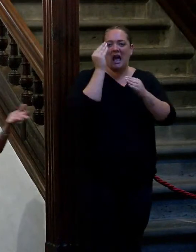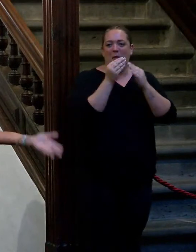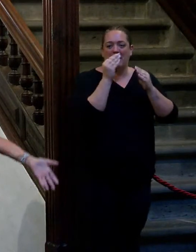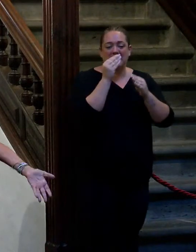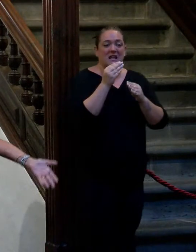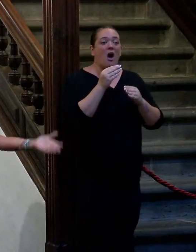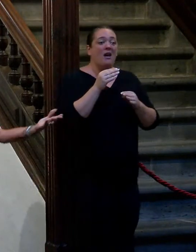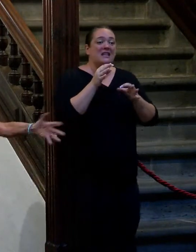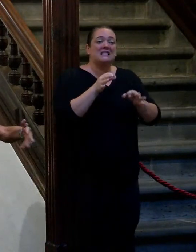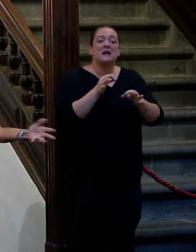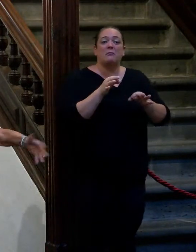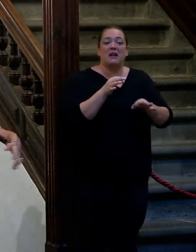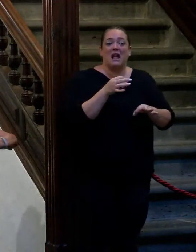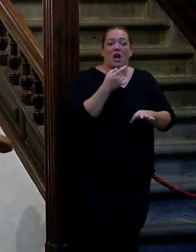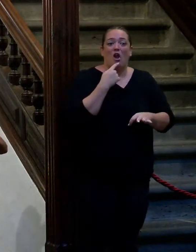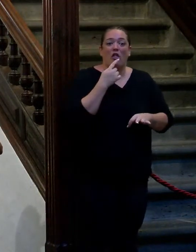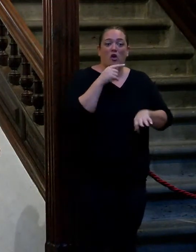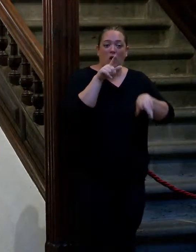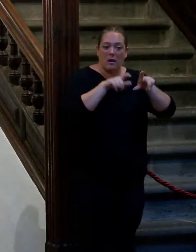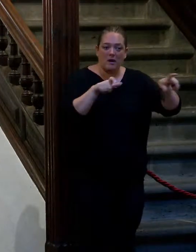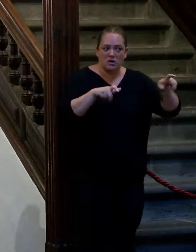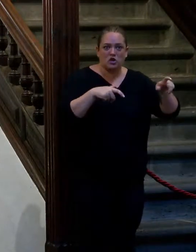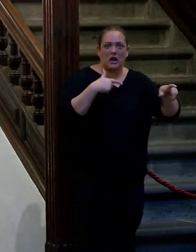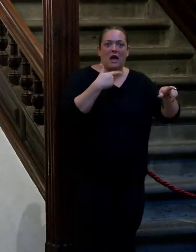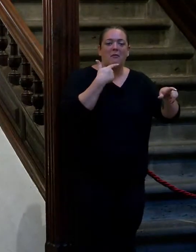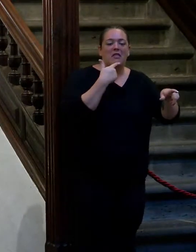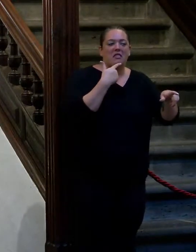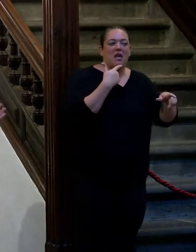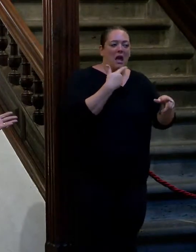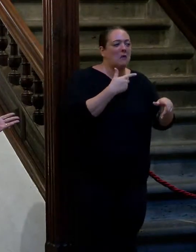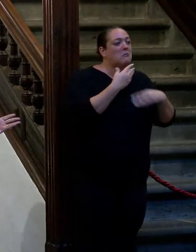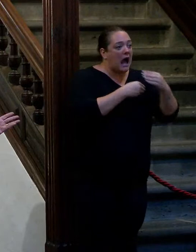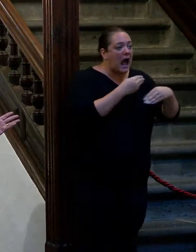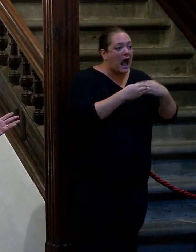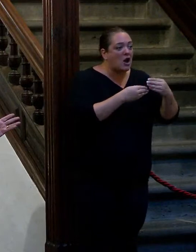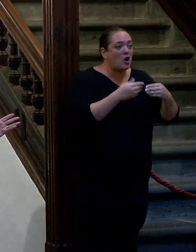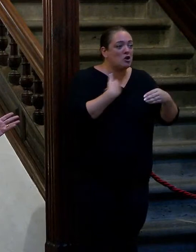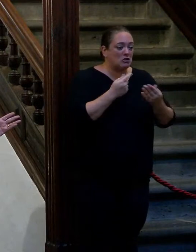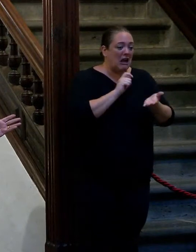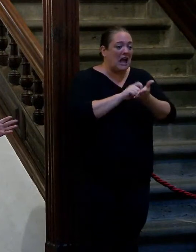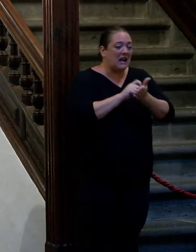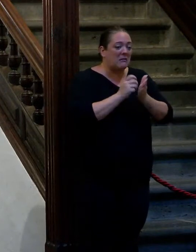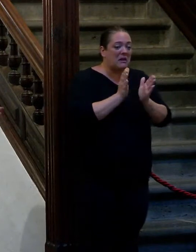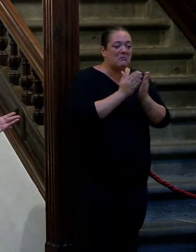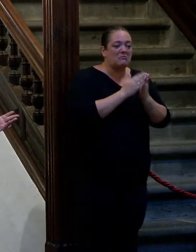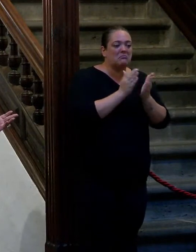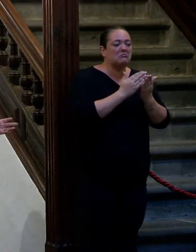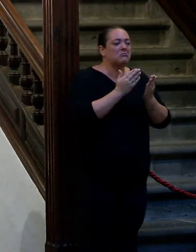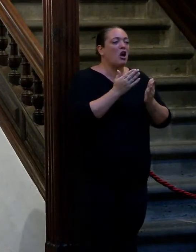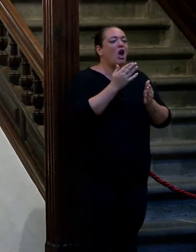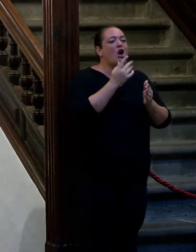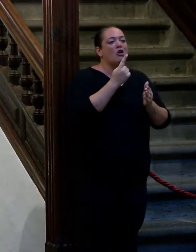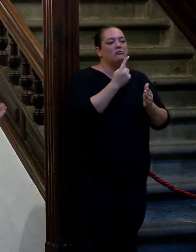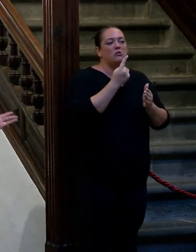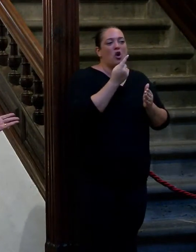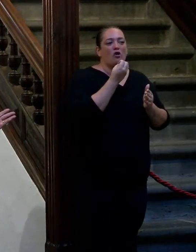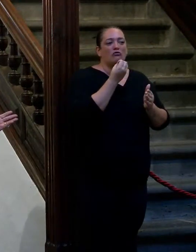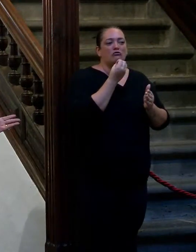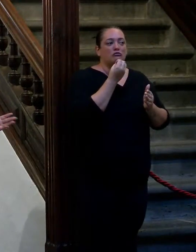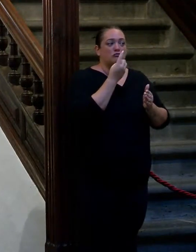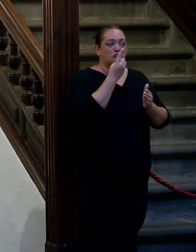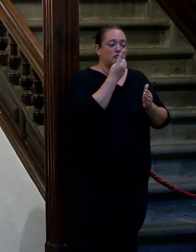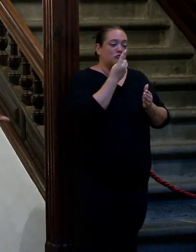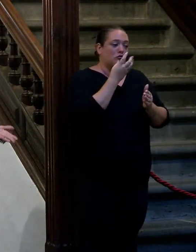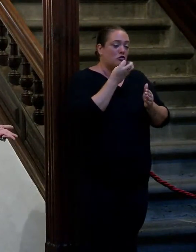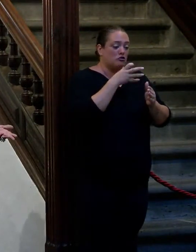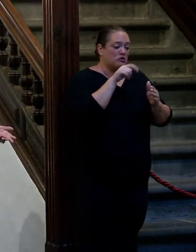siempre lo digo en Petit Comité a la gente que me lo ofrece a mi yo no me gusta escribir novelitas rosa porque no soy de ese género no lo he cultivado nunca